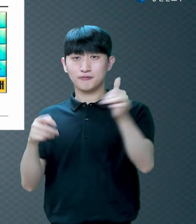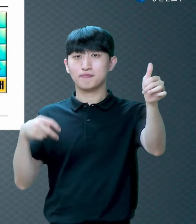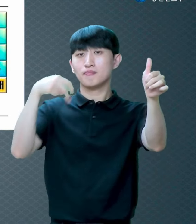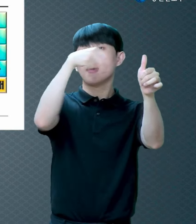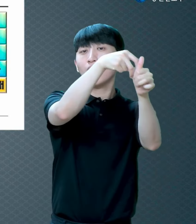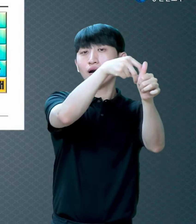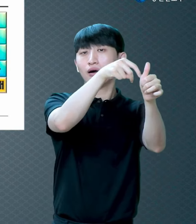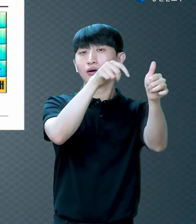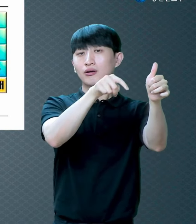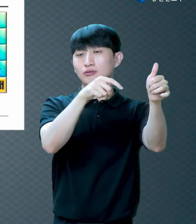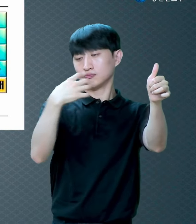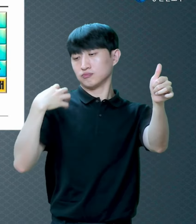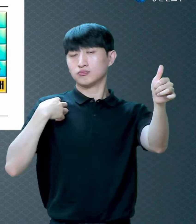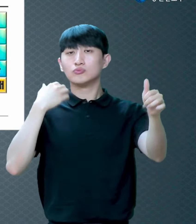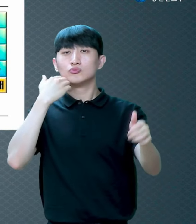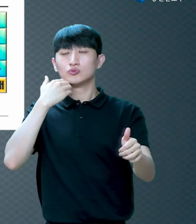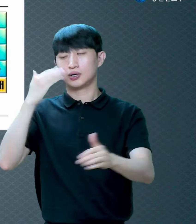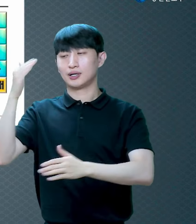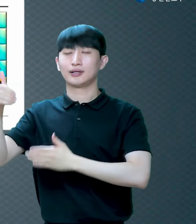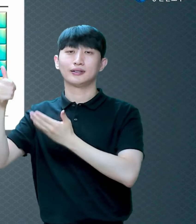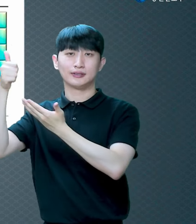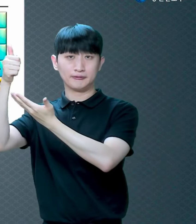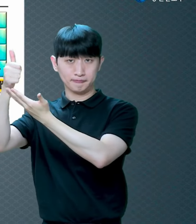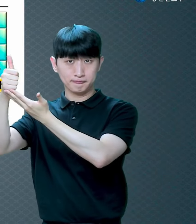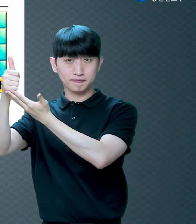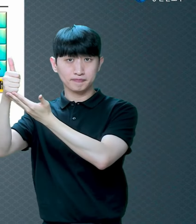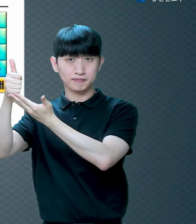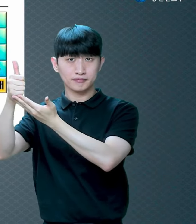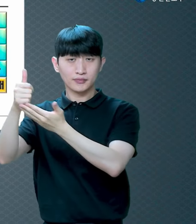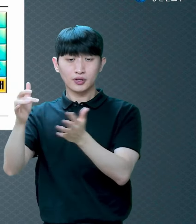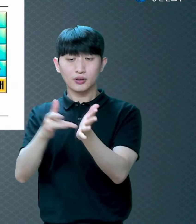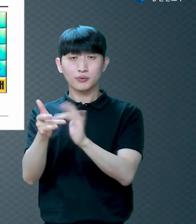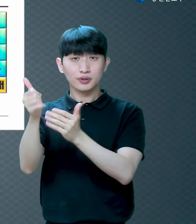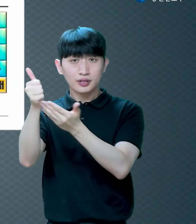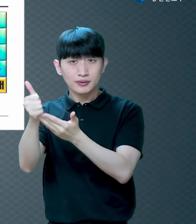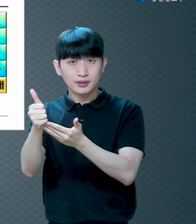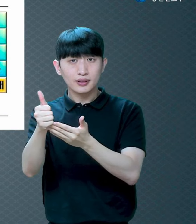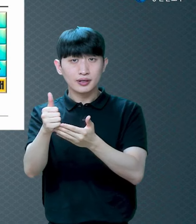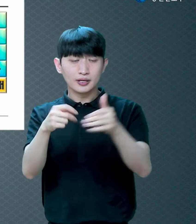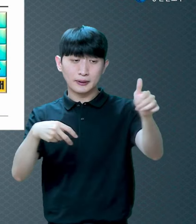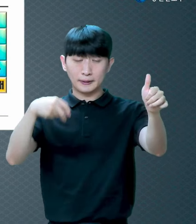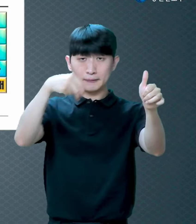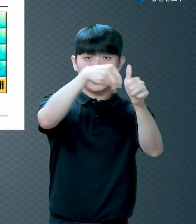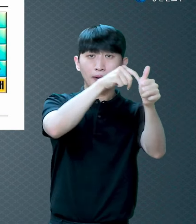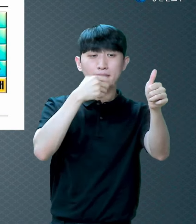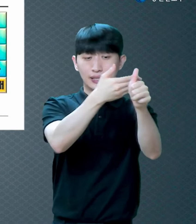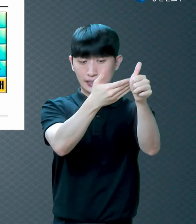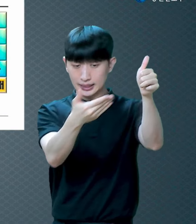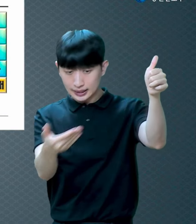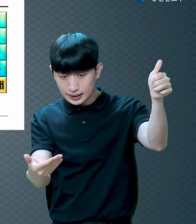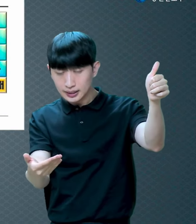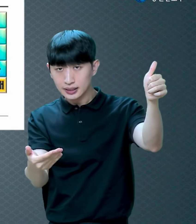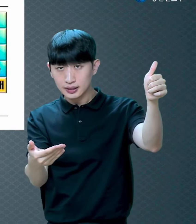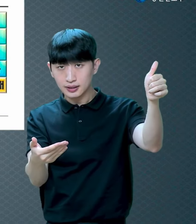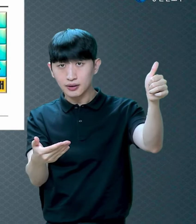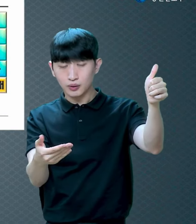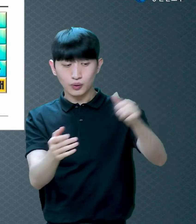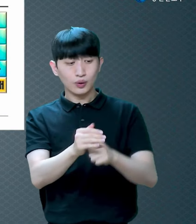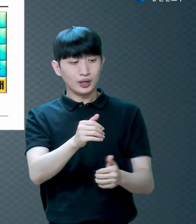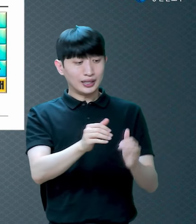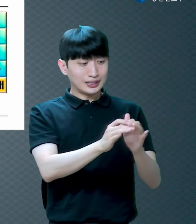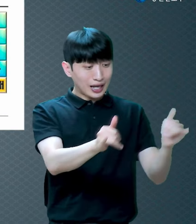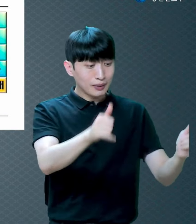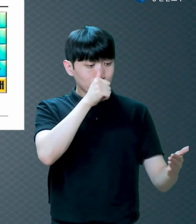예수님이 십자가에 피를 흘려서 다 용서했다 인정하신 분이 누구예요 하나님이에요